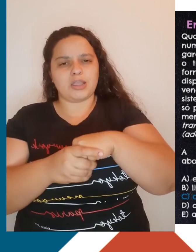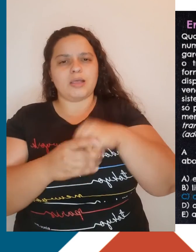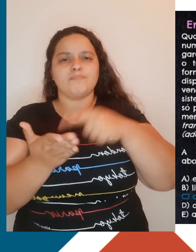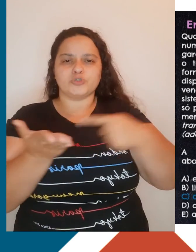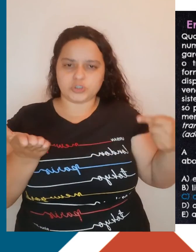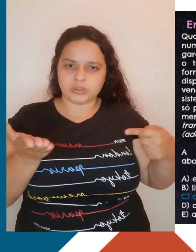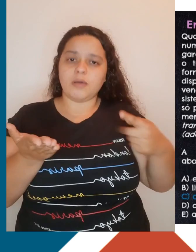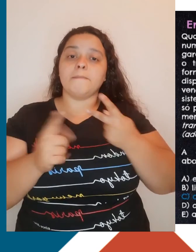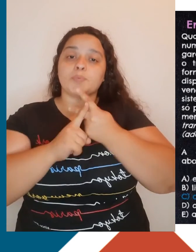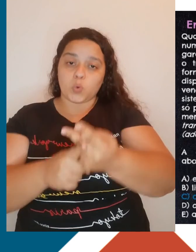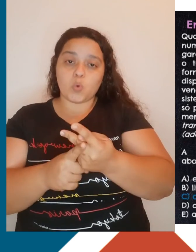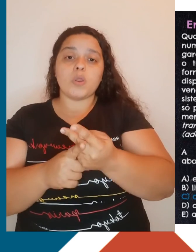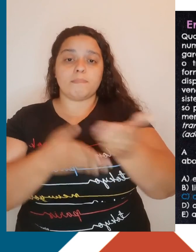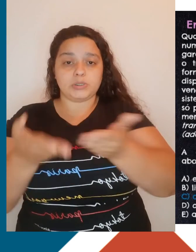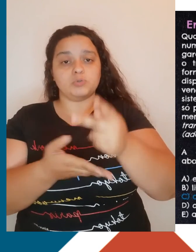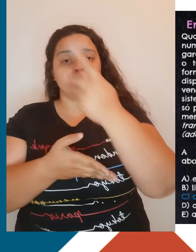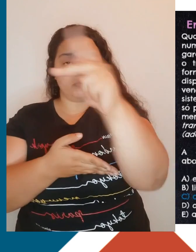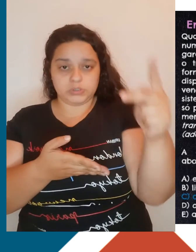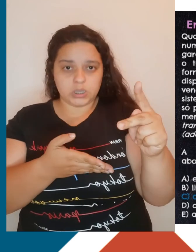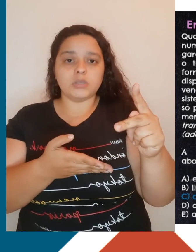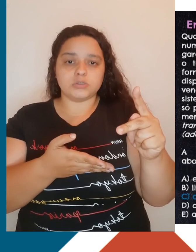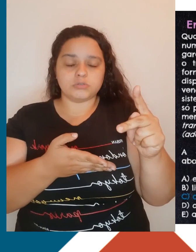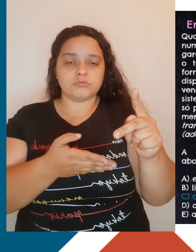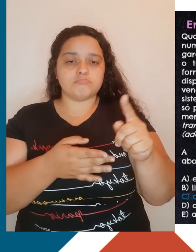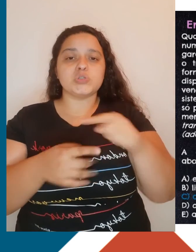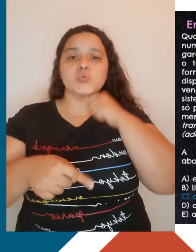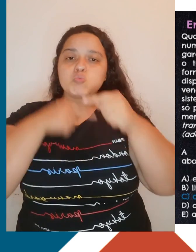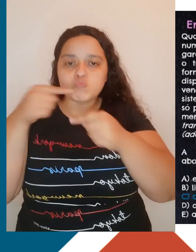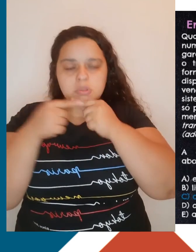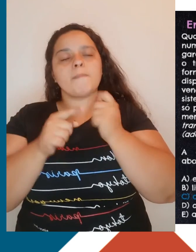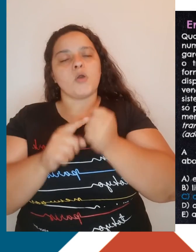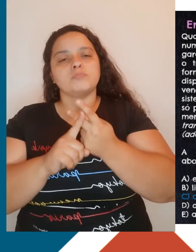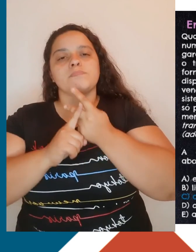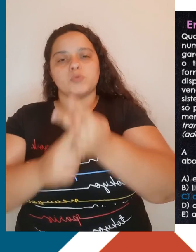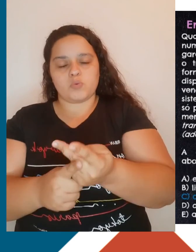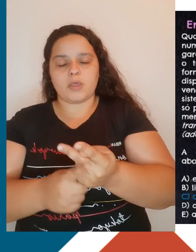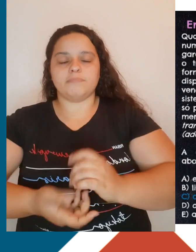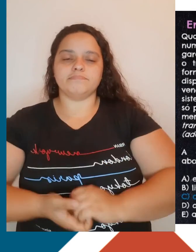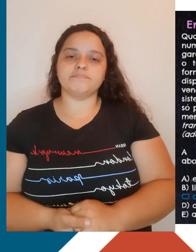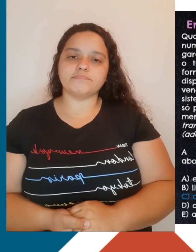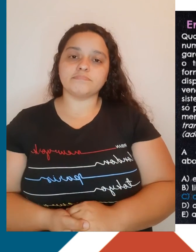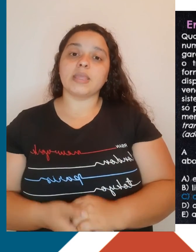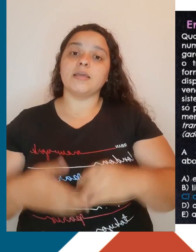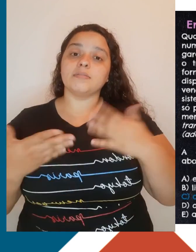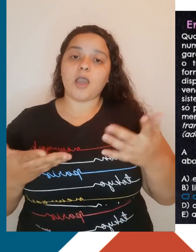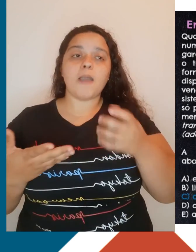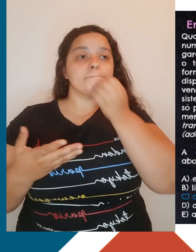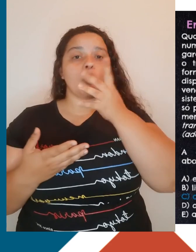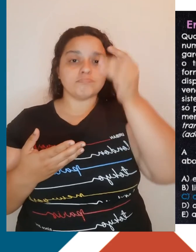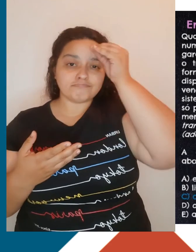procurem o mediador do polo de vocês para tirar todas as dúvidas que vocês tiverem. E ampliar a discussão sobre